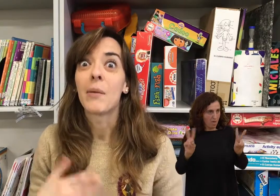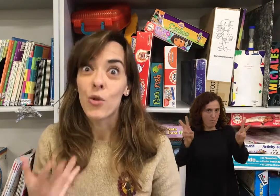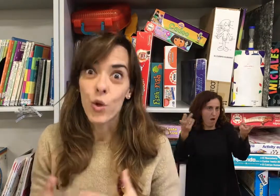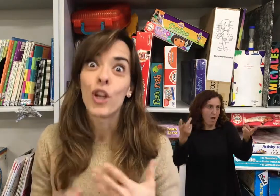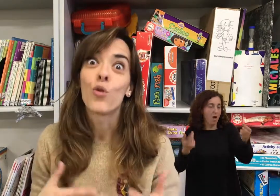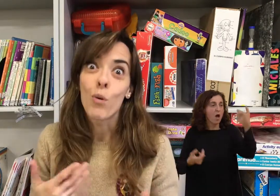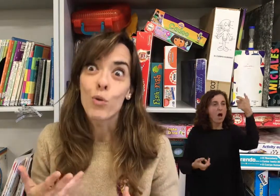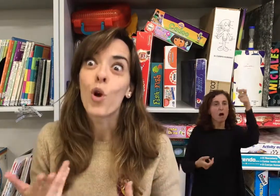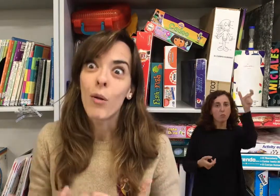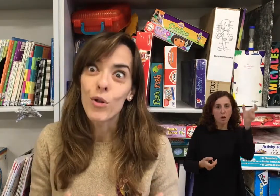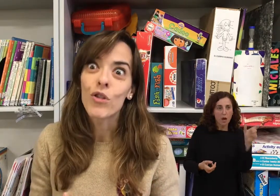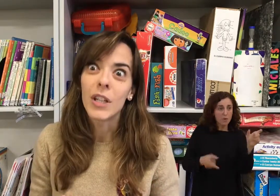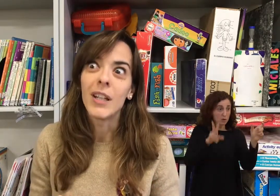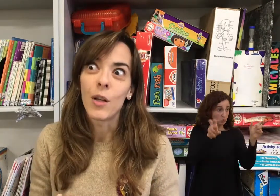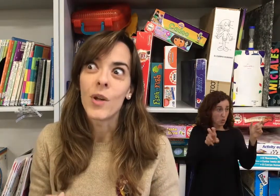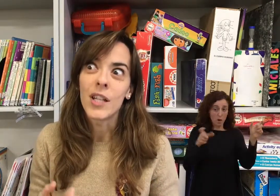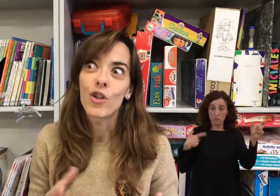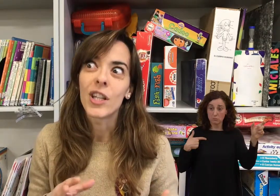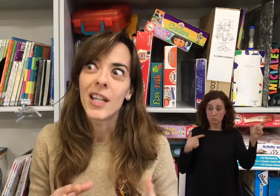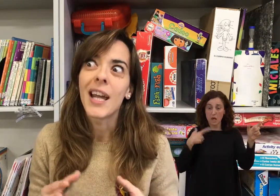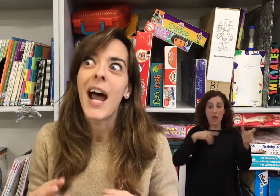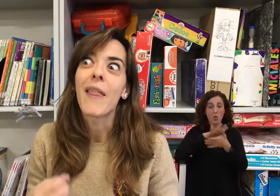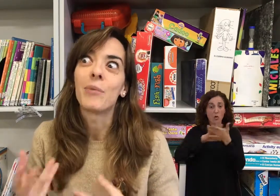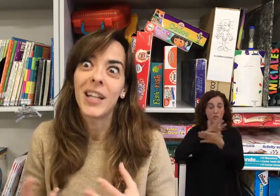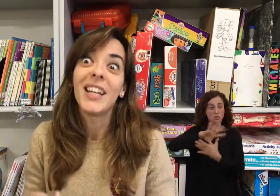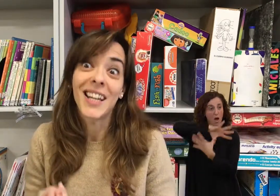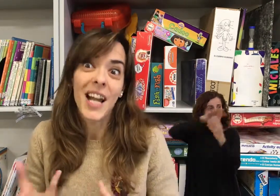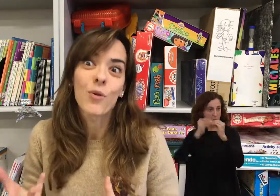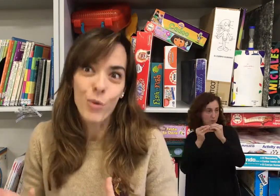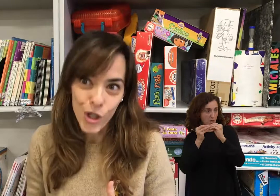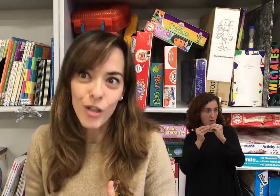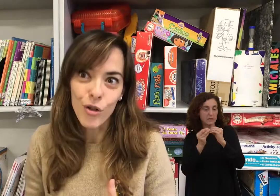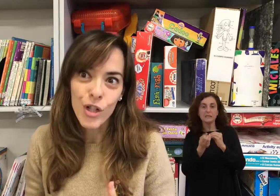que van surgiendo nuevos vocablos, la lengua de signos se tiene que adaptar y crear nuevos signos.